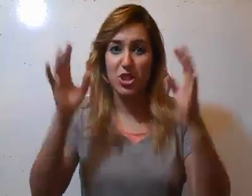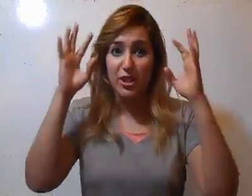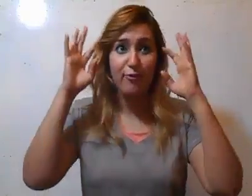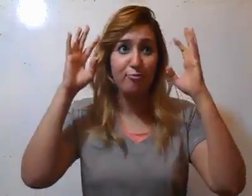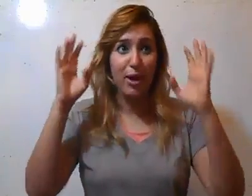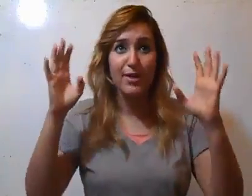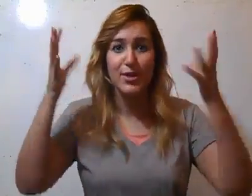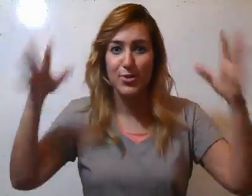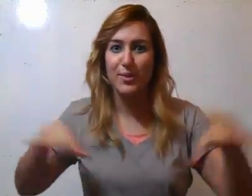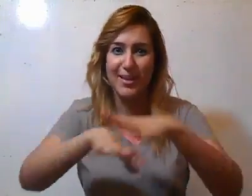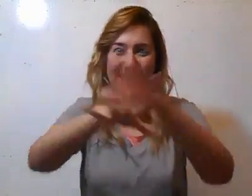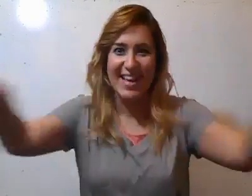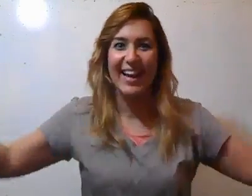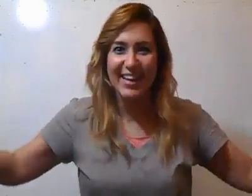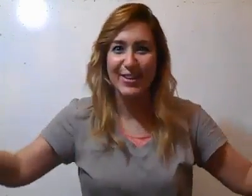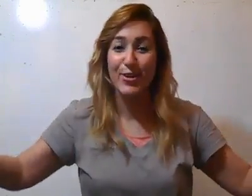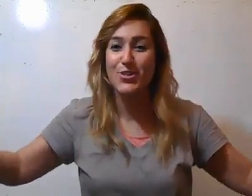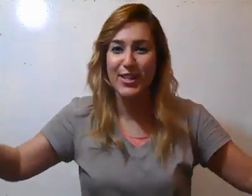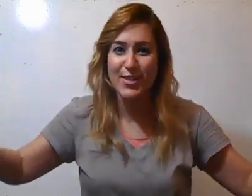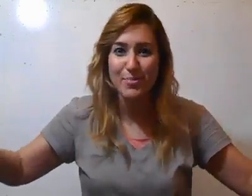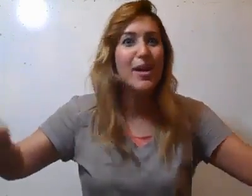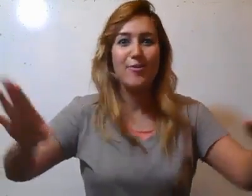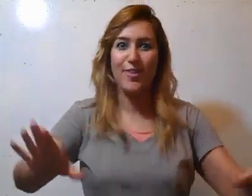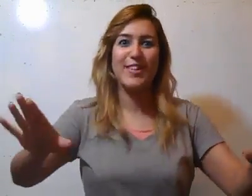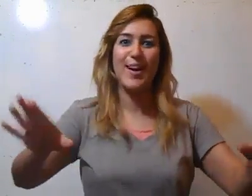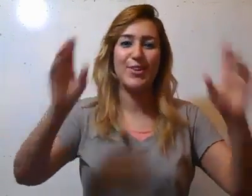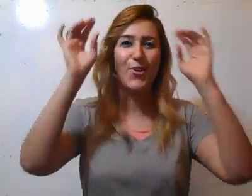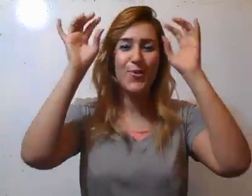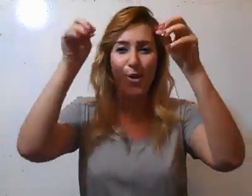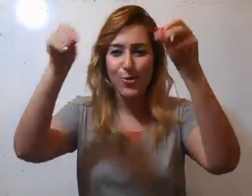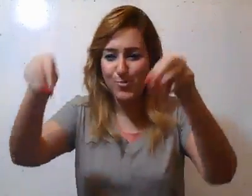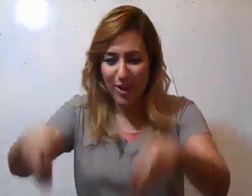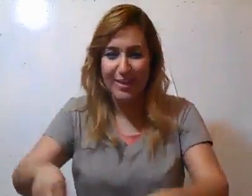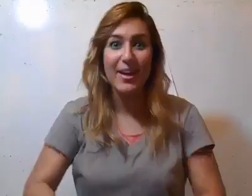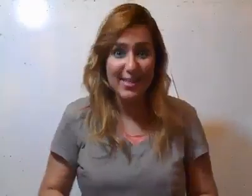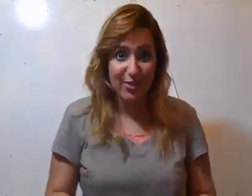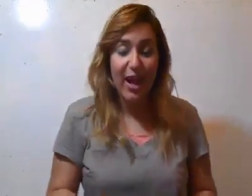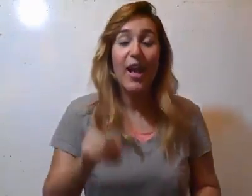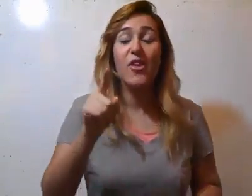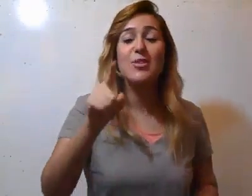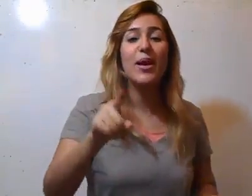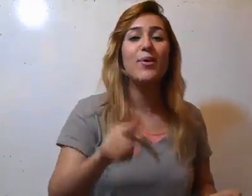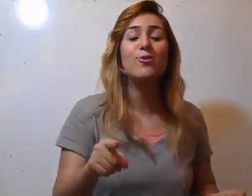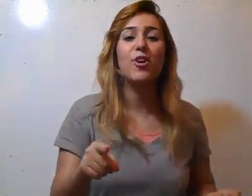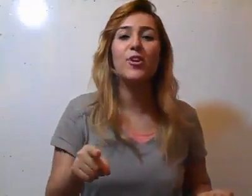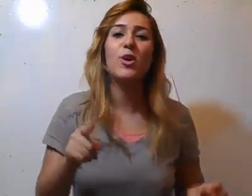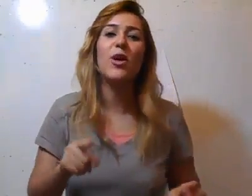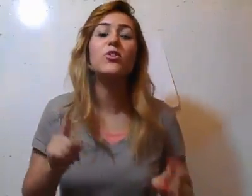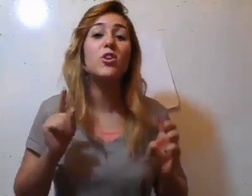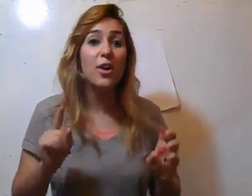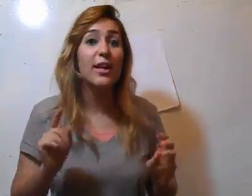اناف بلد انه يعمل كذا حاجة كان يخش كذا روم في نفس الوقت هو روم واحدة اللي يركز فيها ده السواء لو جيتوا فكرتوا هتلاقوا ان الراجل